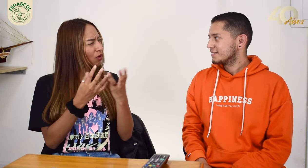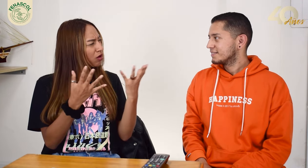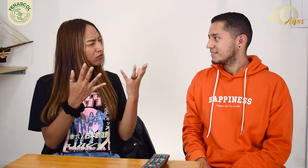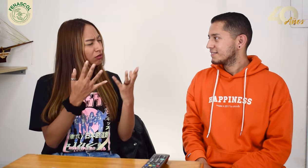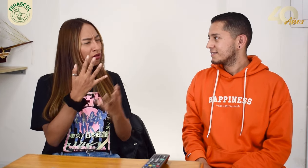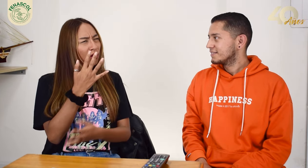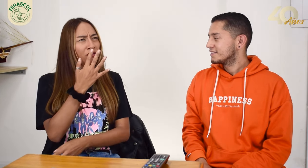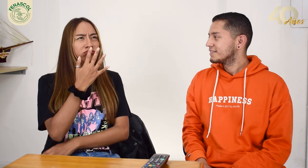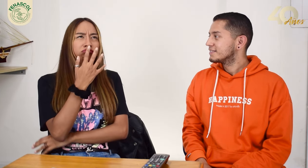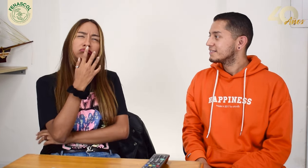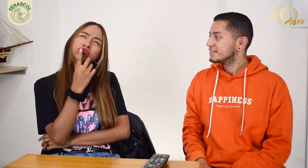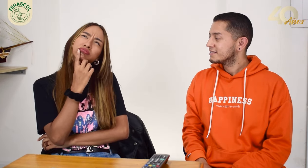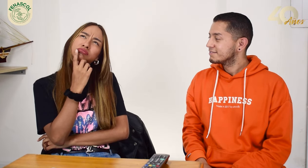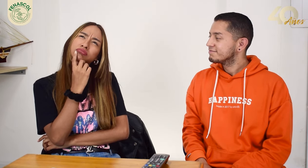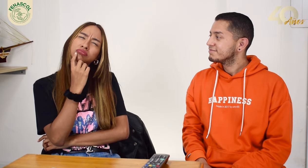¿Cuántos años han pasado?